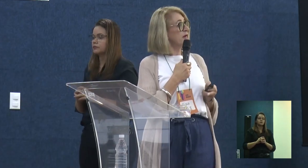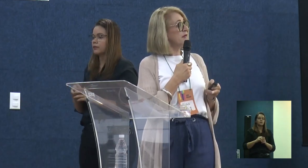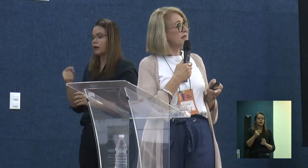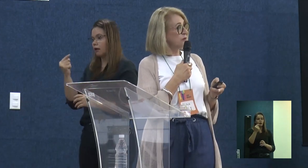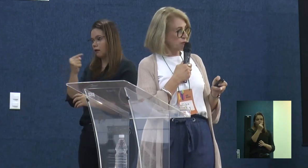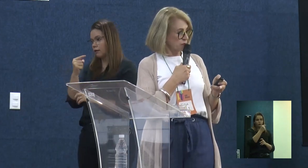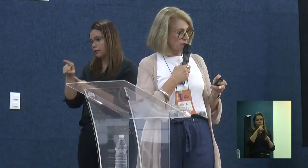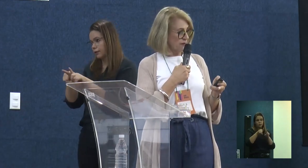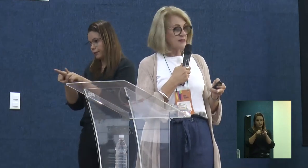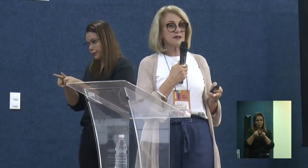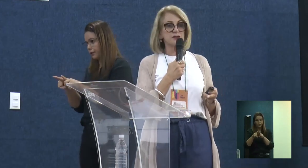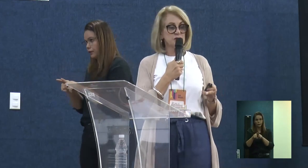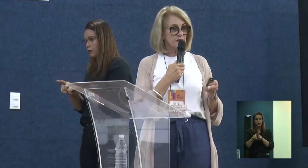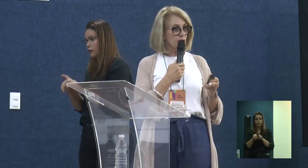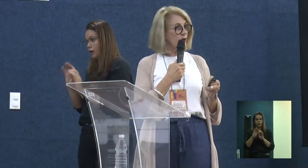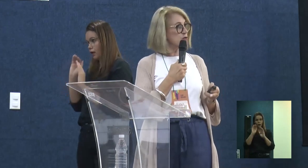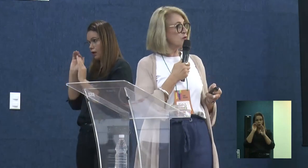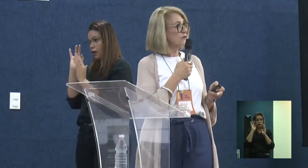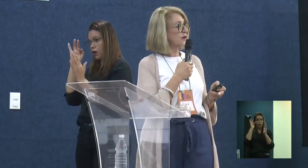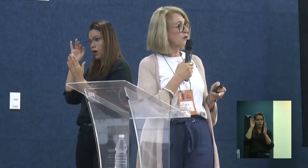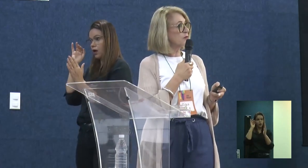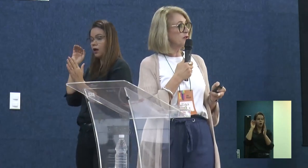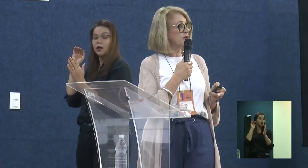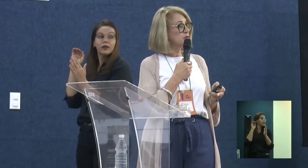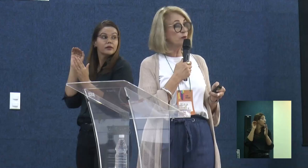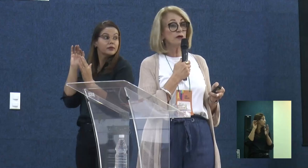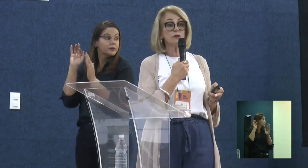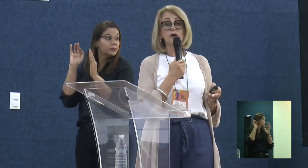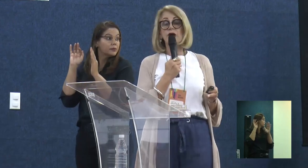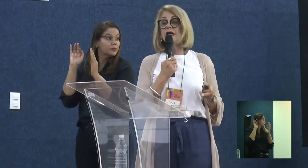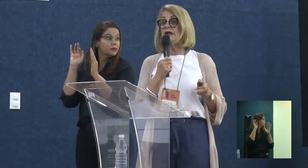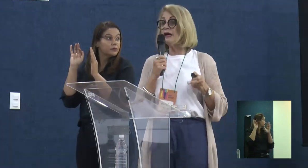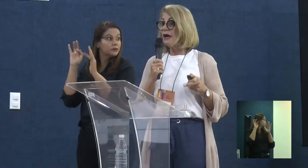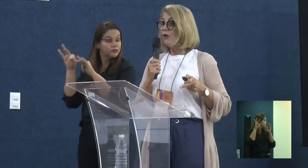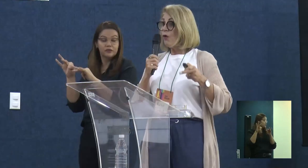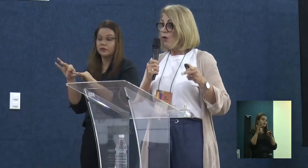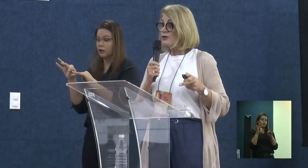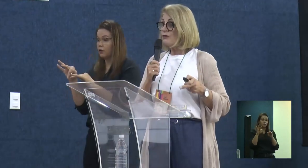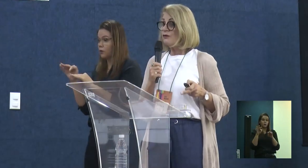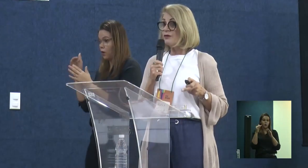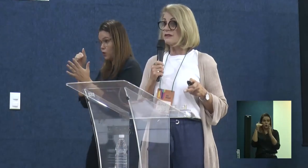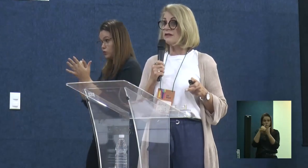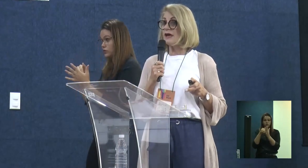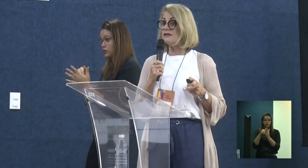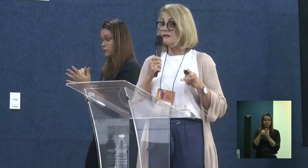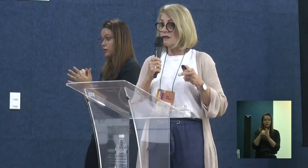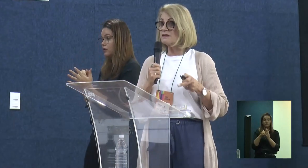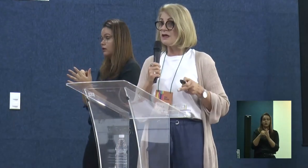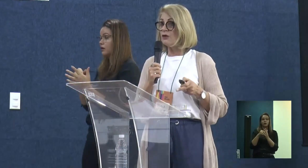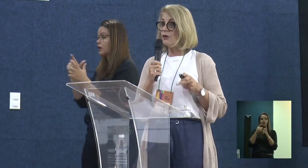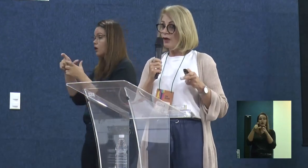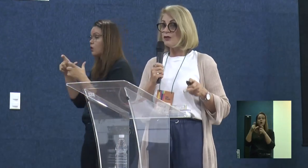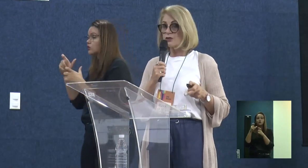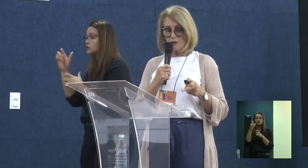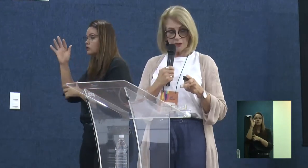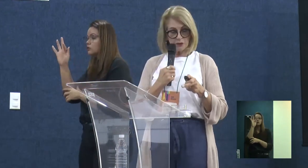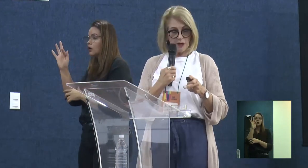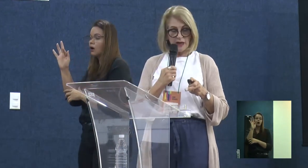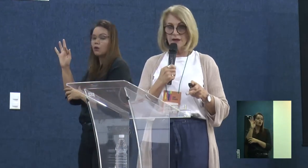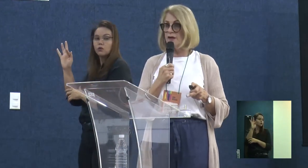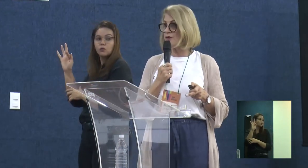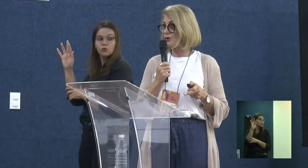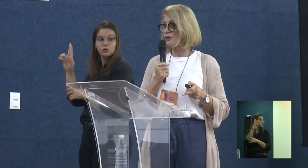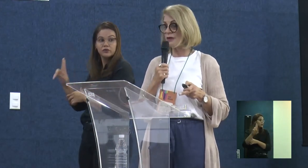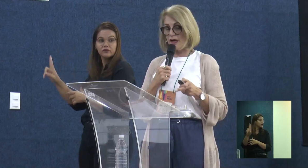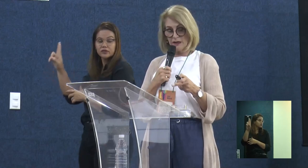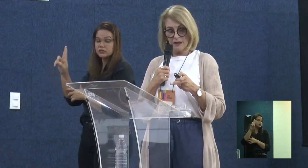aqui também, a última fase, que a gente está agora de novo na comunidade do ângulo, que é onde a universidade se instalou na região